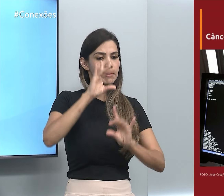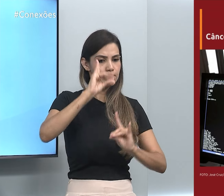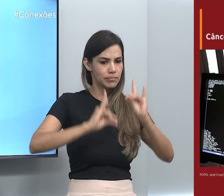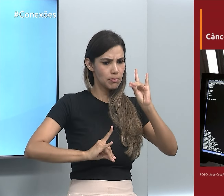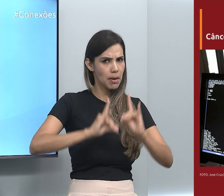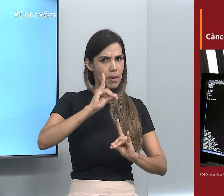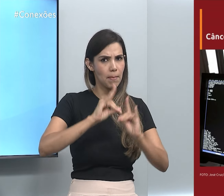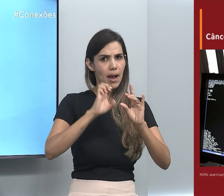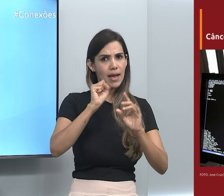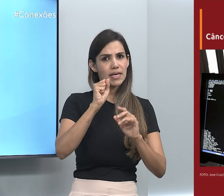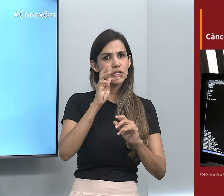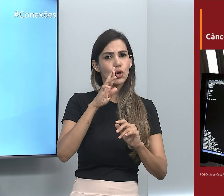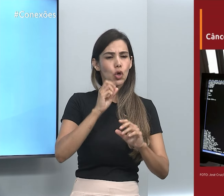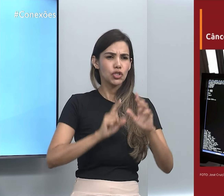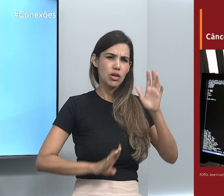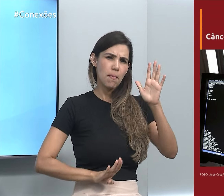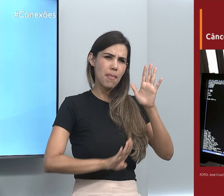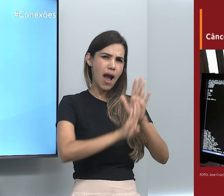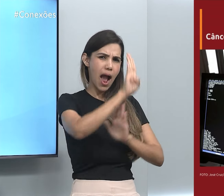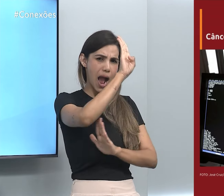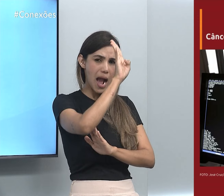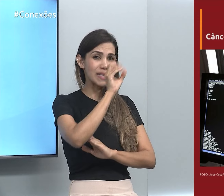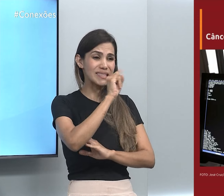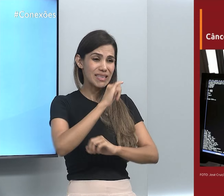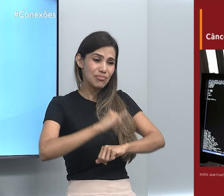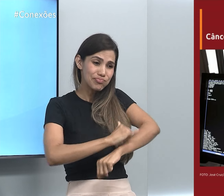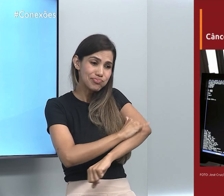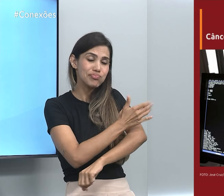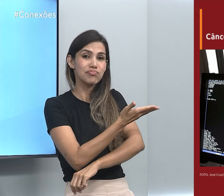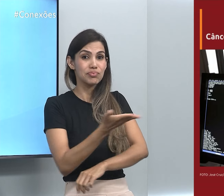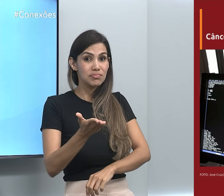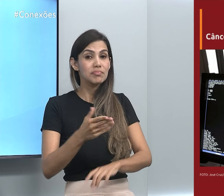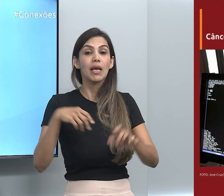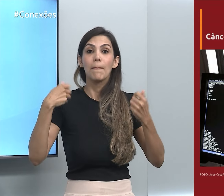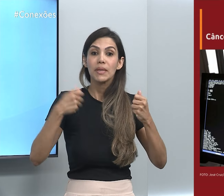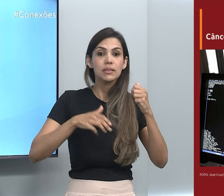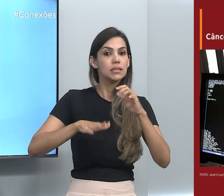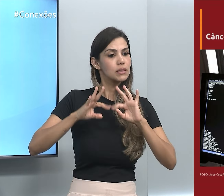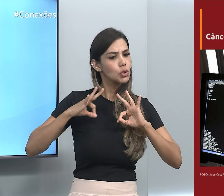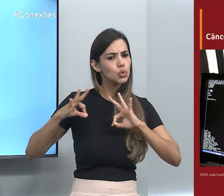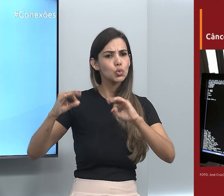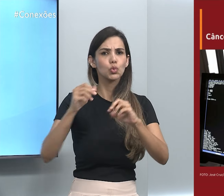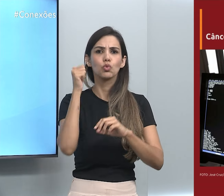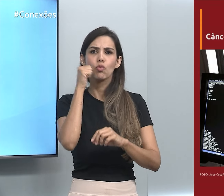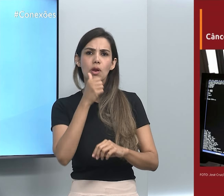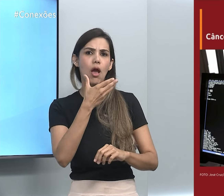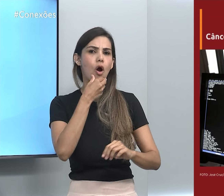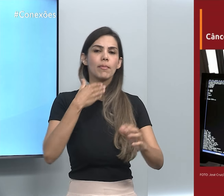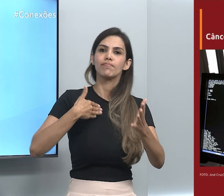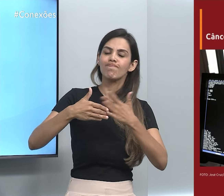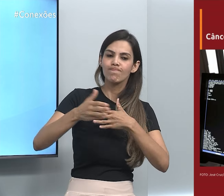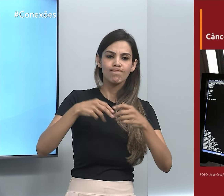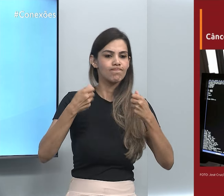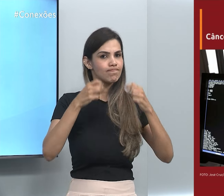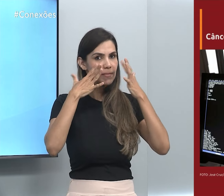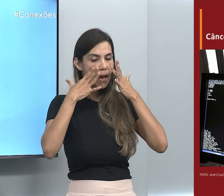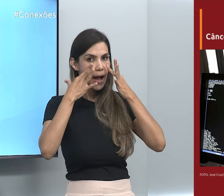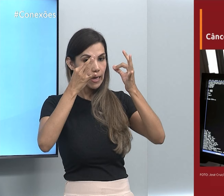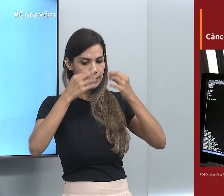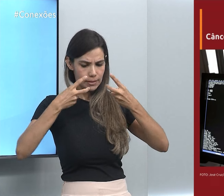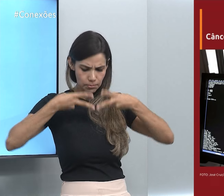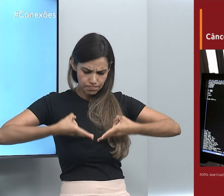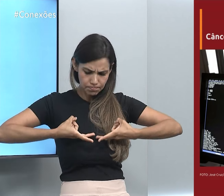podem ser provocados pela obesidade. Portanto, é importante que todos, independentemente de gênero, fiquem atentos aos